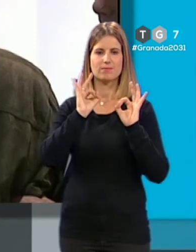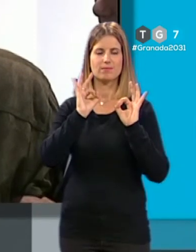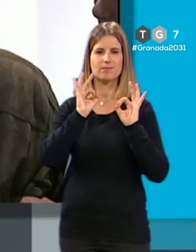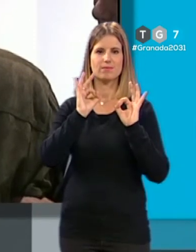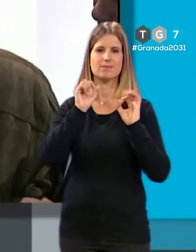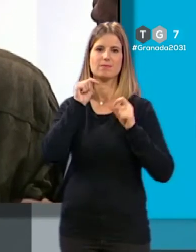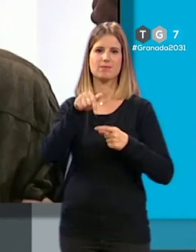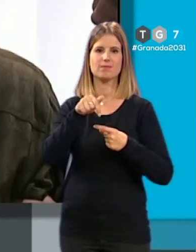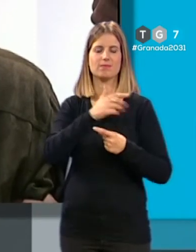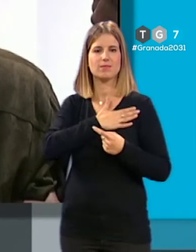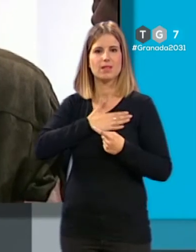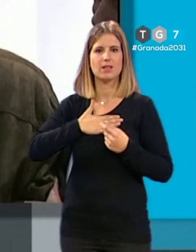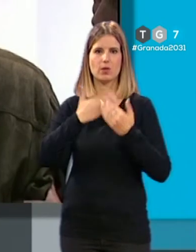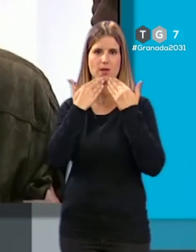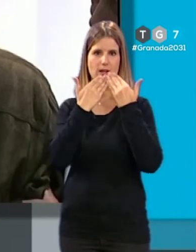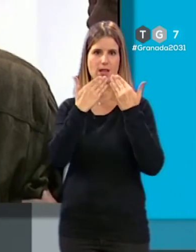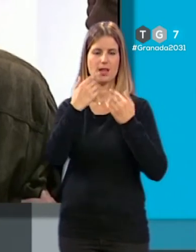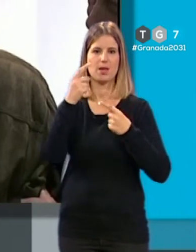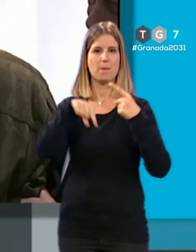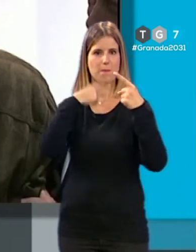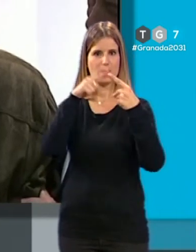les quiero agradecer primero